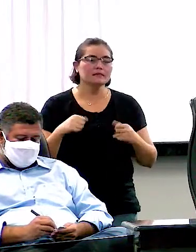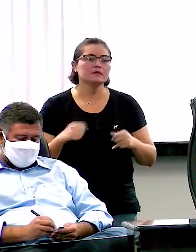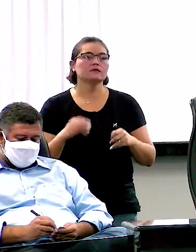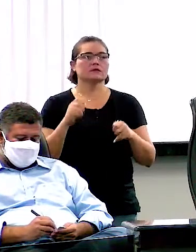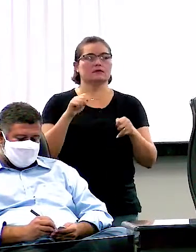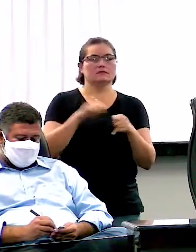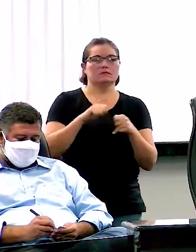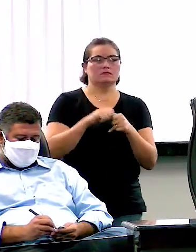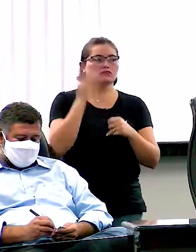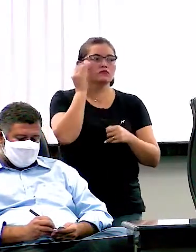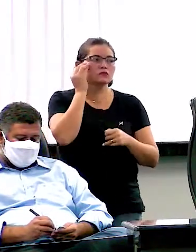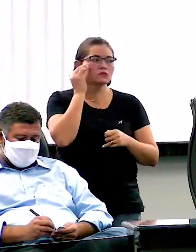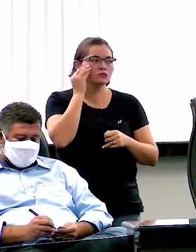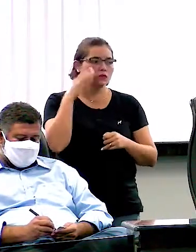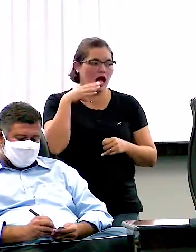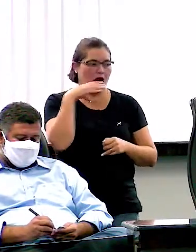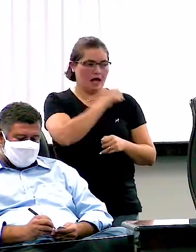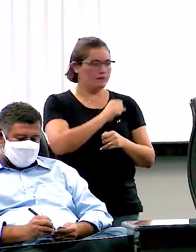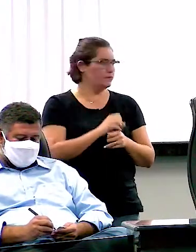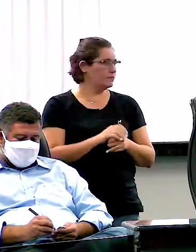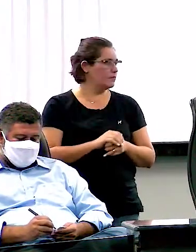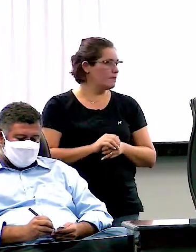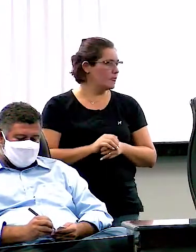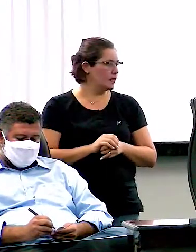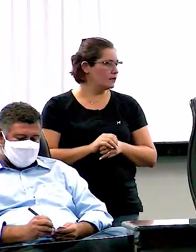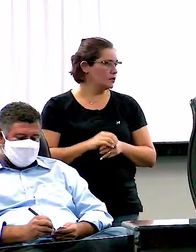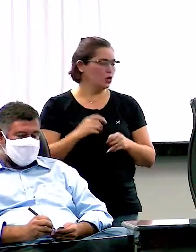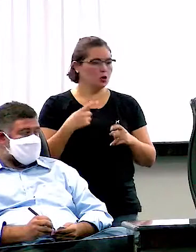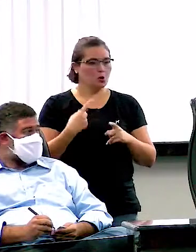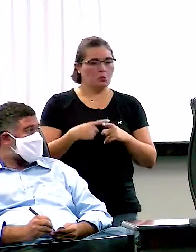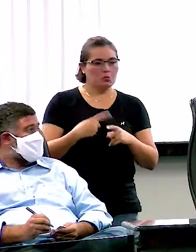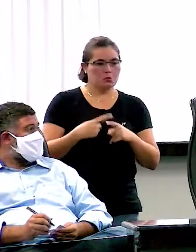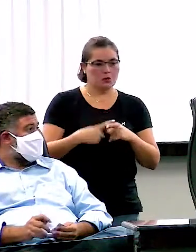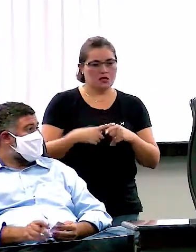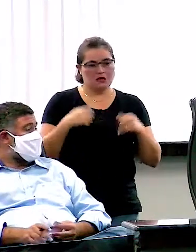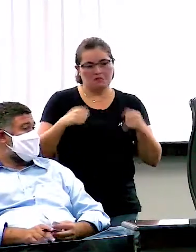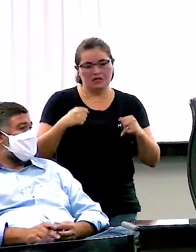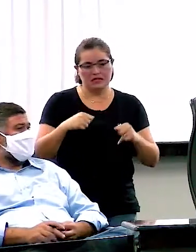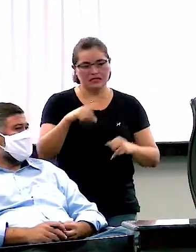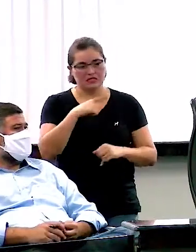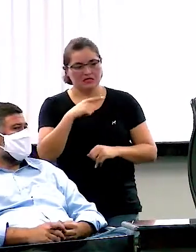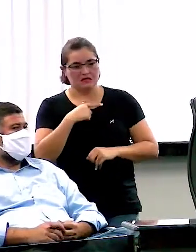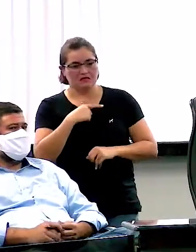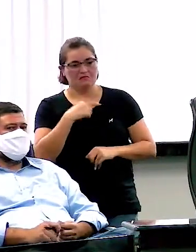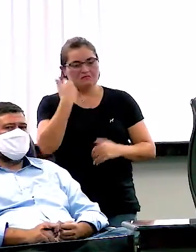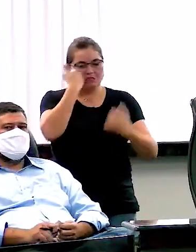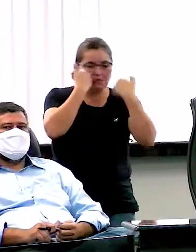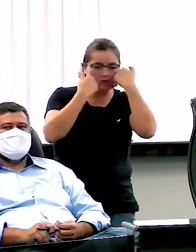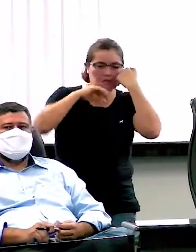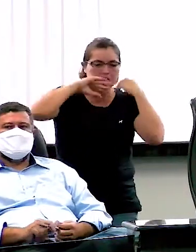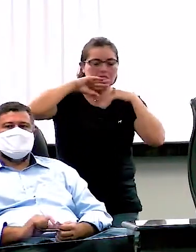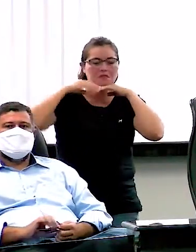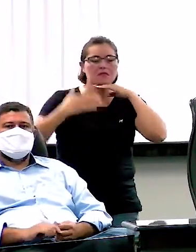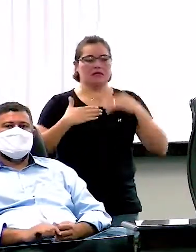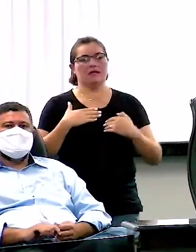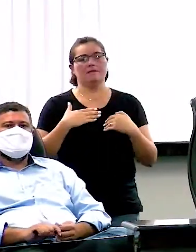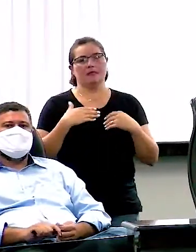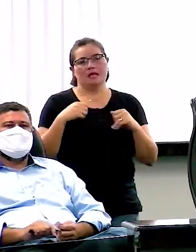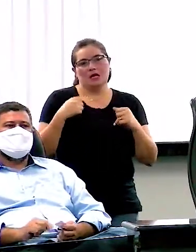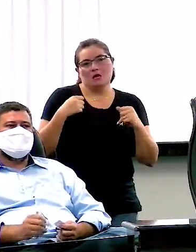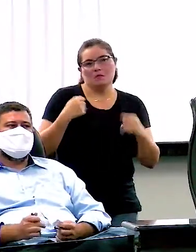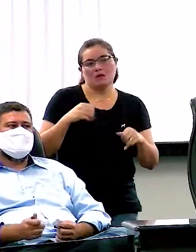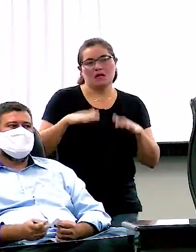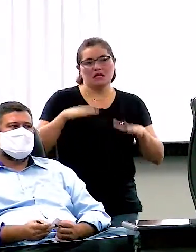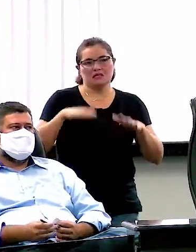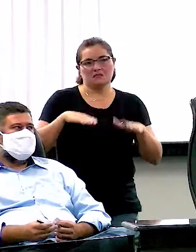exame para que a gente não teste e jogue fora testes. Na verdade, pode dar um falso negativo, é isso? Exatamente. Se não